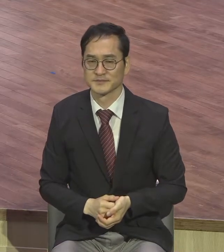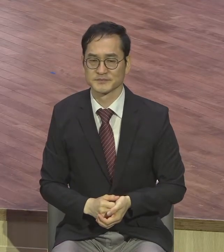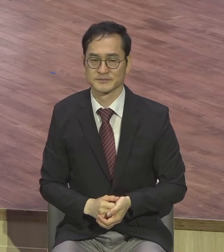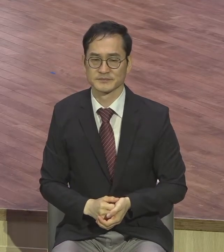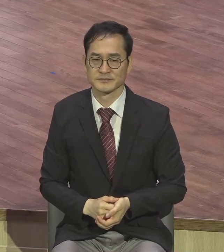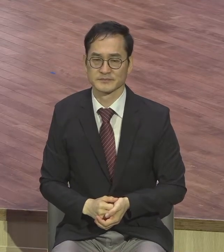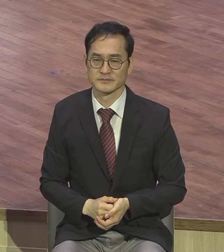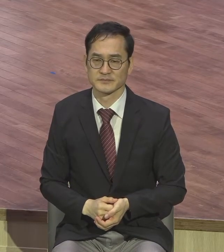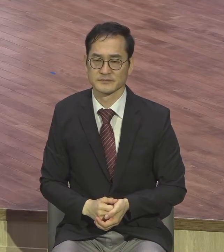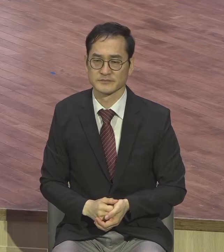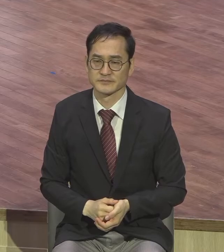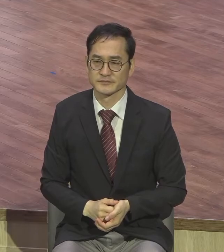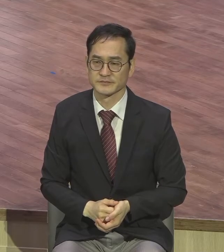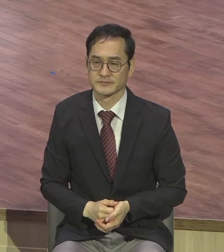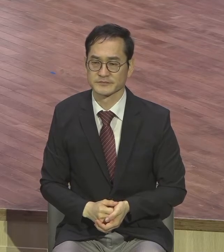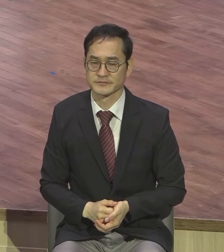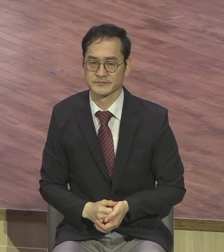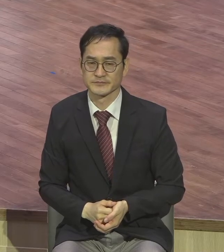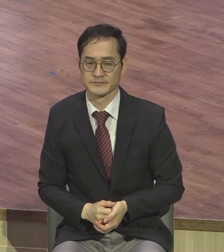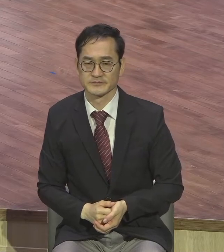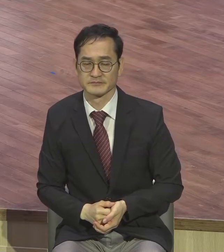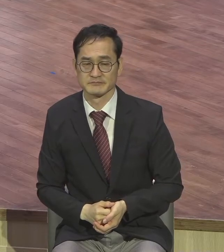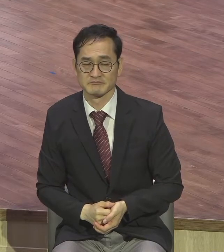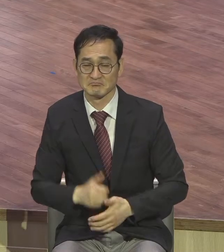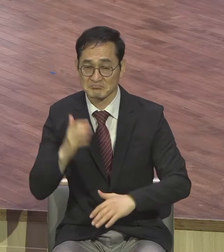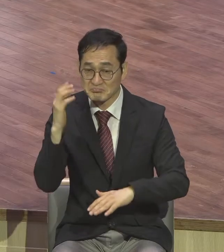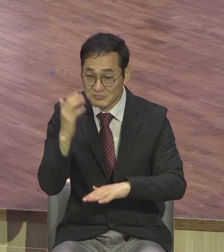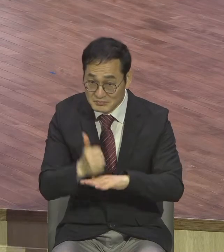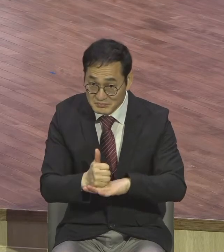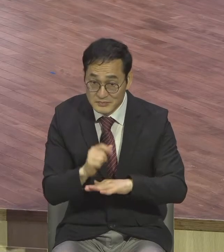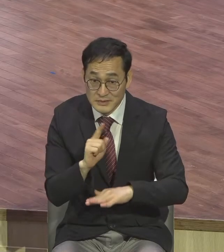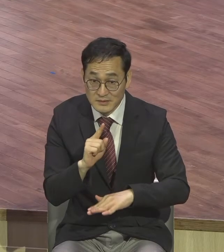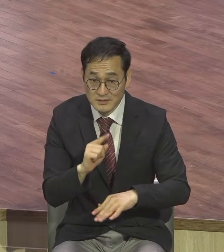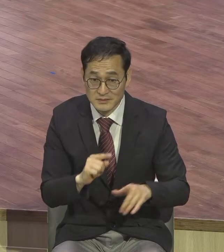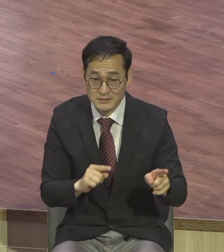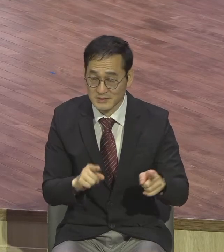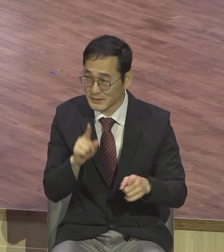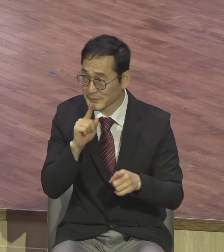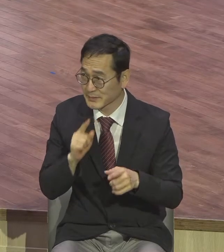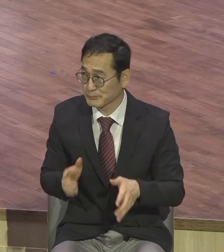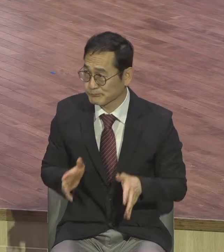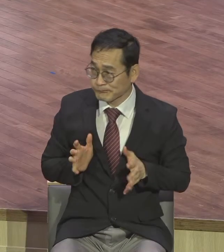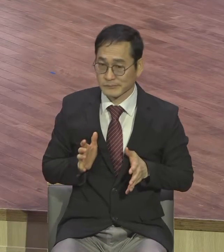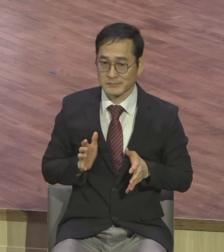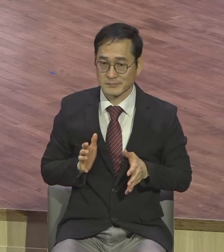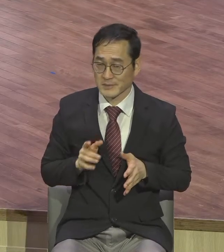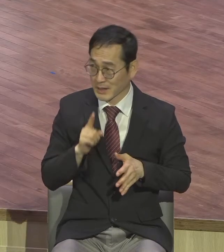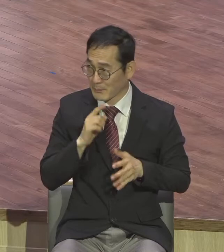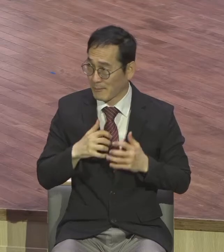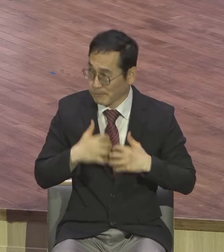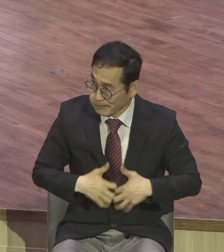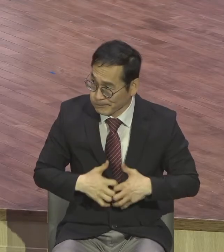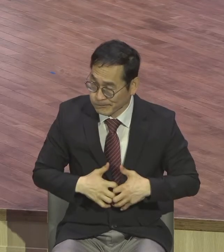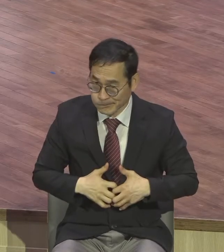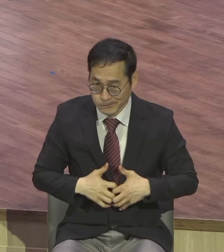말씀으로 다 대응했고 그 결과 아무런 반론도 제기를 받지를 못했습니다.